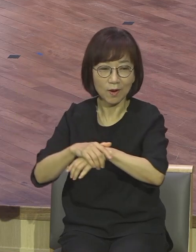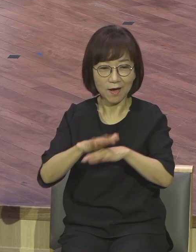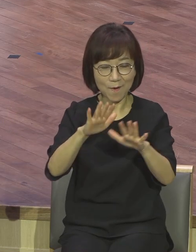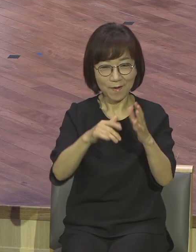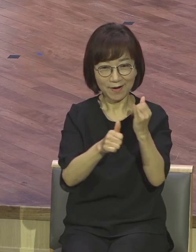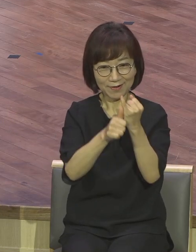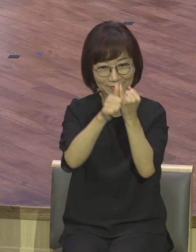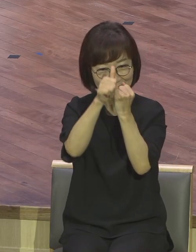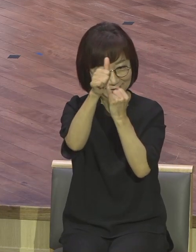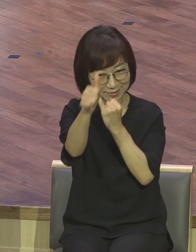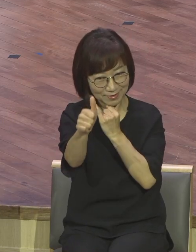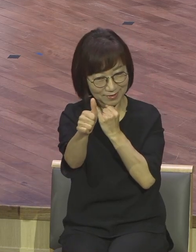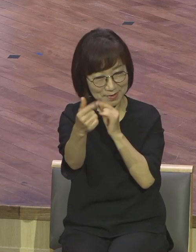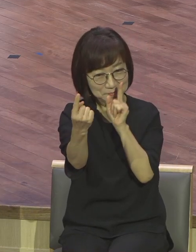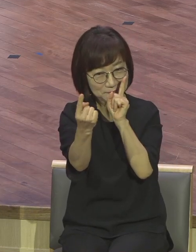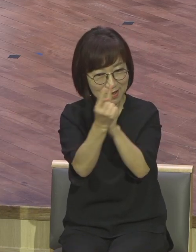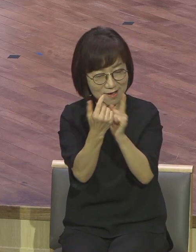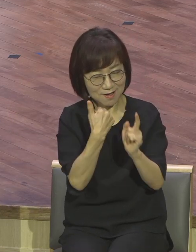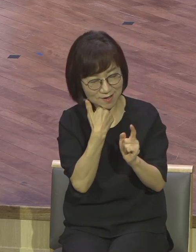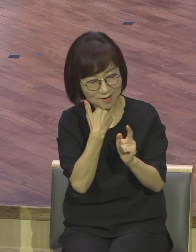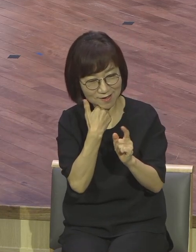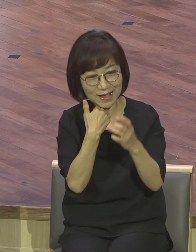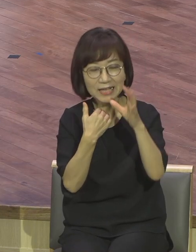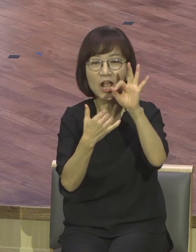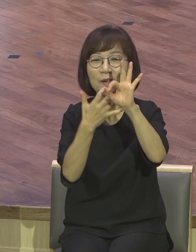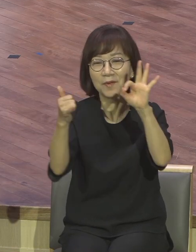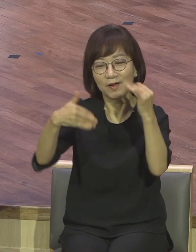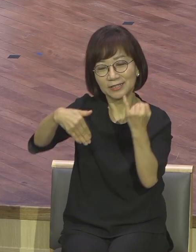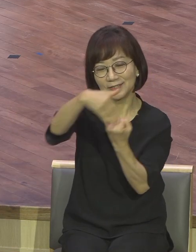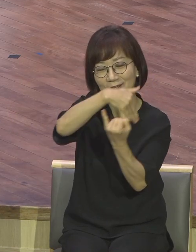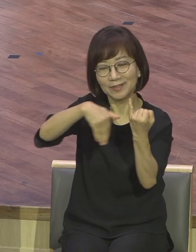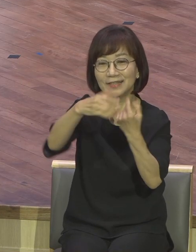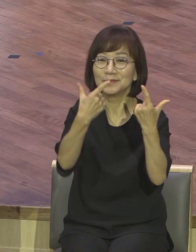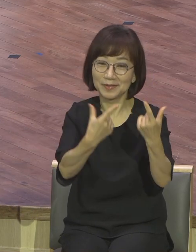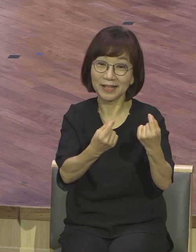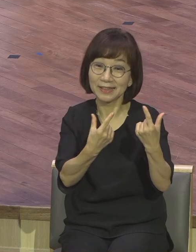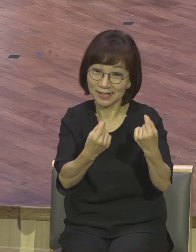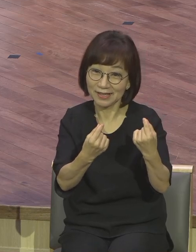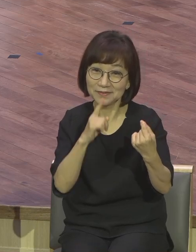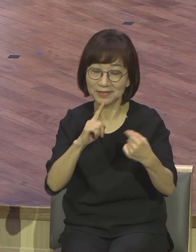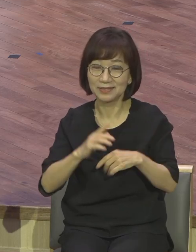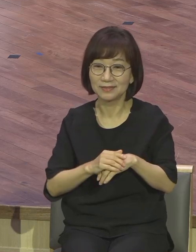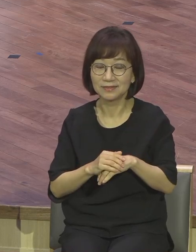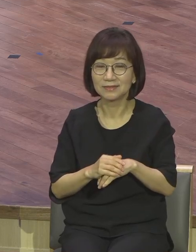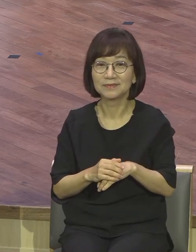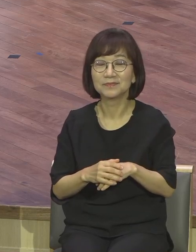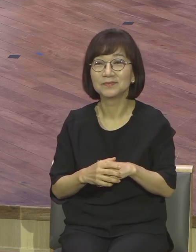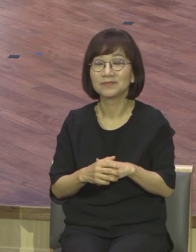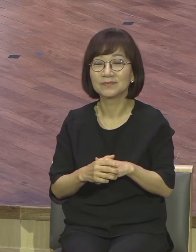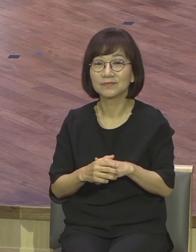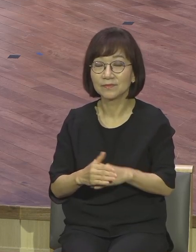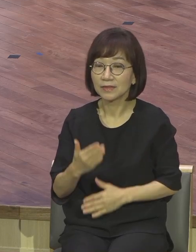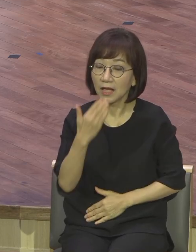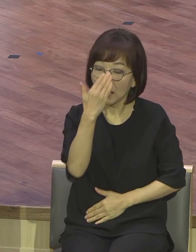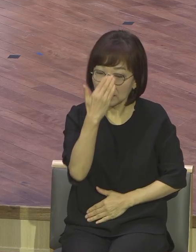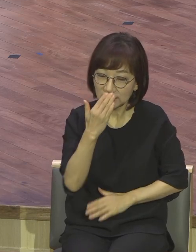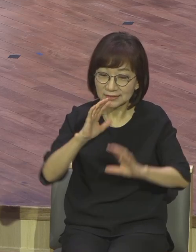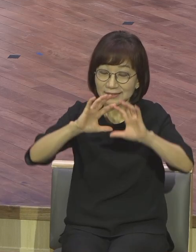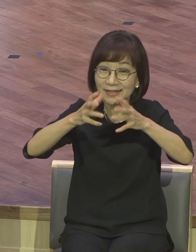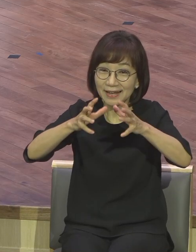같다라고 그렇게 예언을 드렸어요. 그 당시 있었던 사건들입니다. 이스라엘의 결혼 풍습을 보면